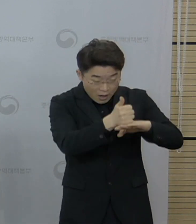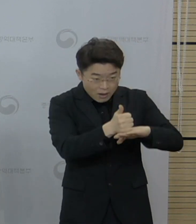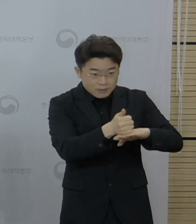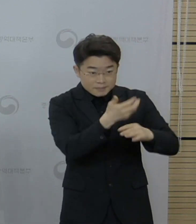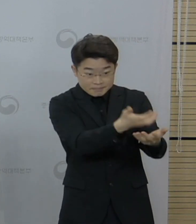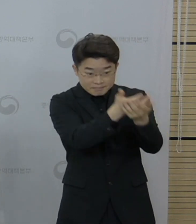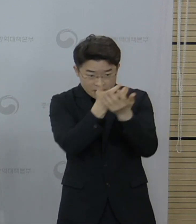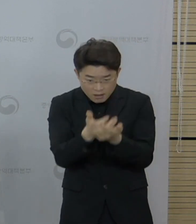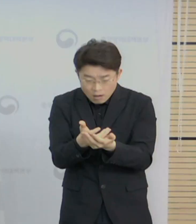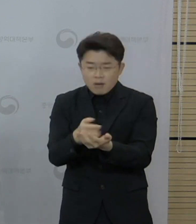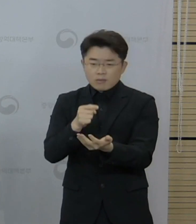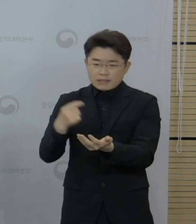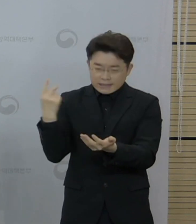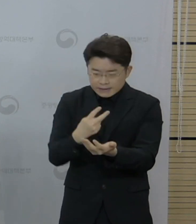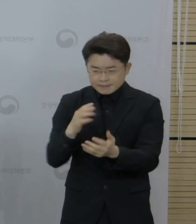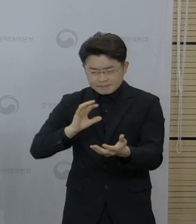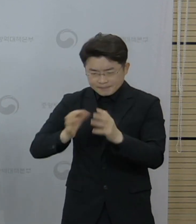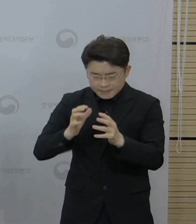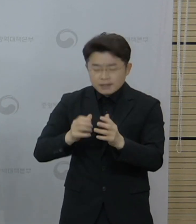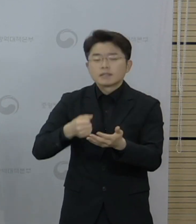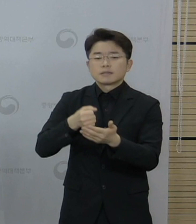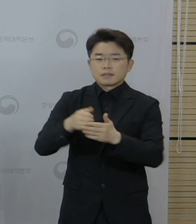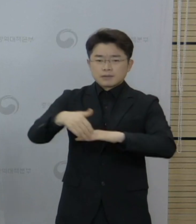재논의하기로 하였습니다.